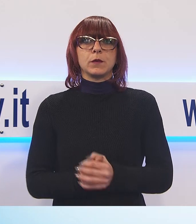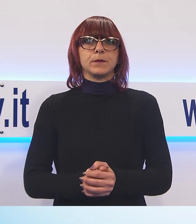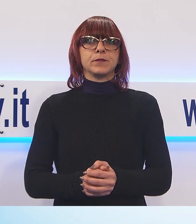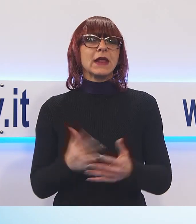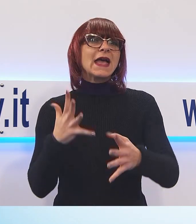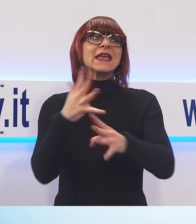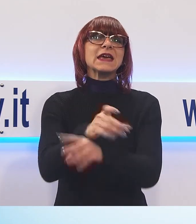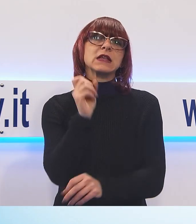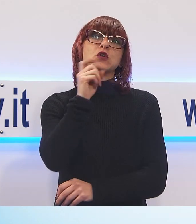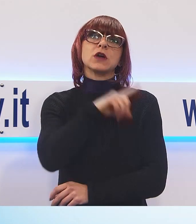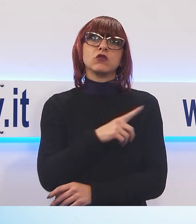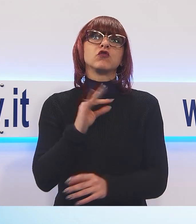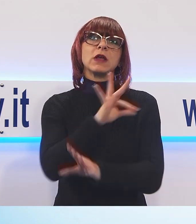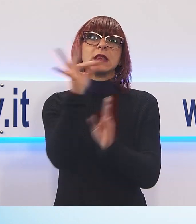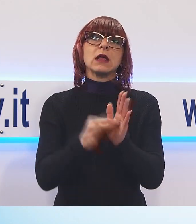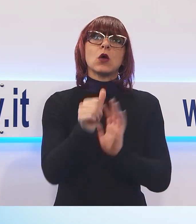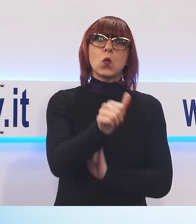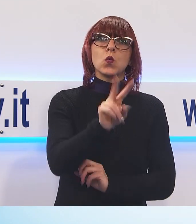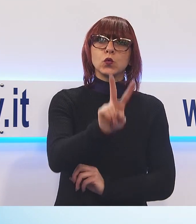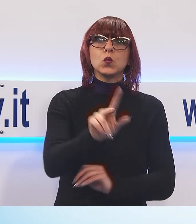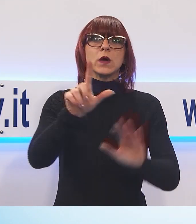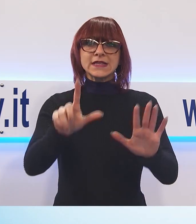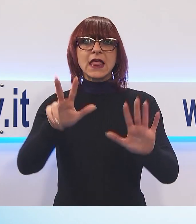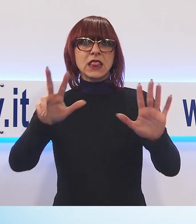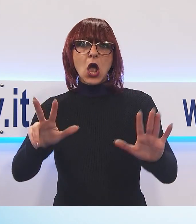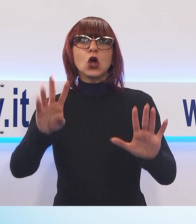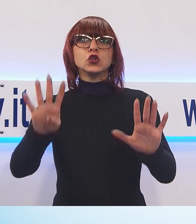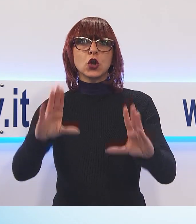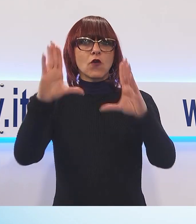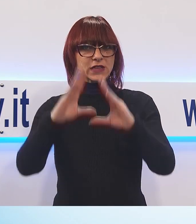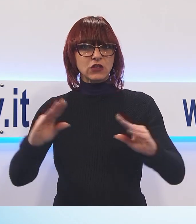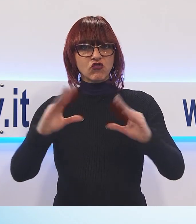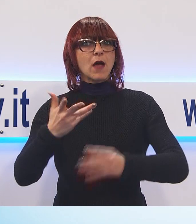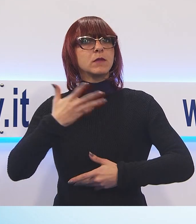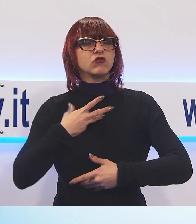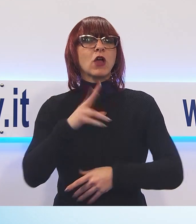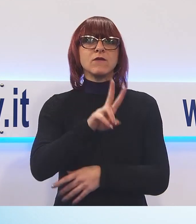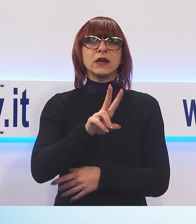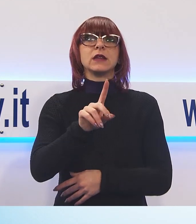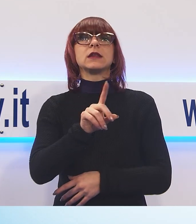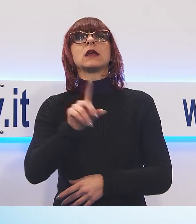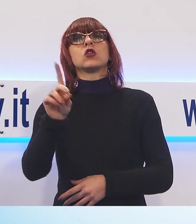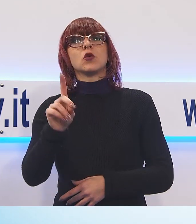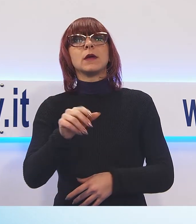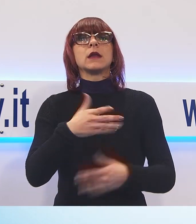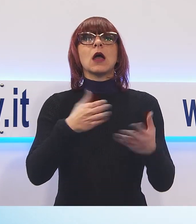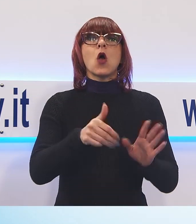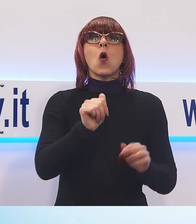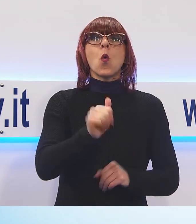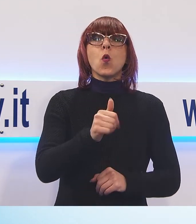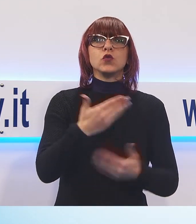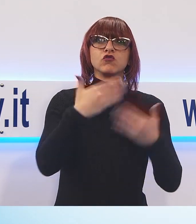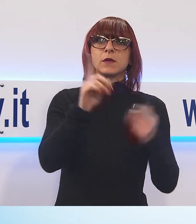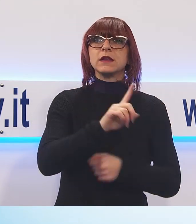propone ancora le date dell'1, 2, 7, 8 e 9 dicembre. Il venerdì e la domenica è aperto dalle 11 alle 20,